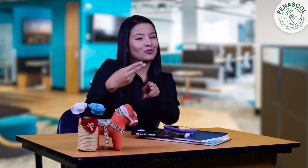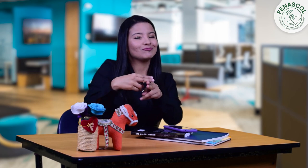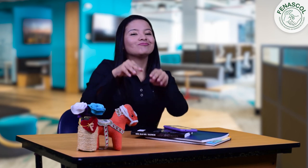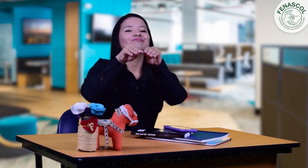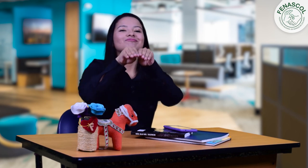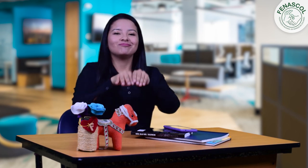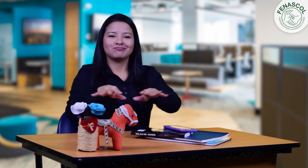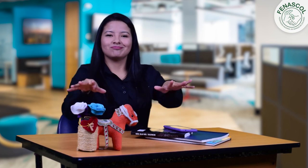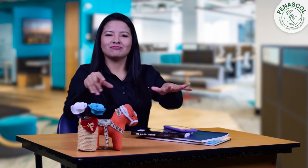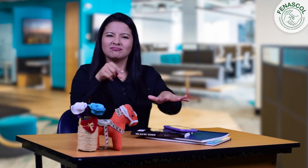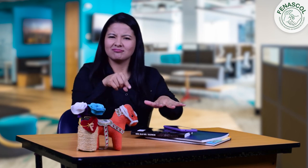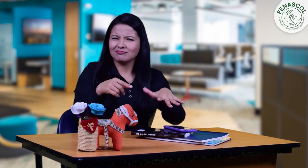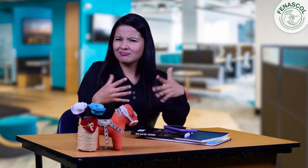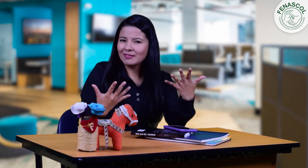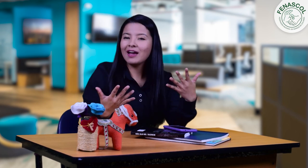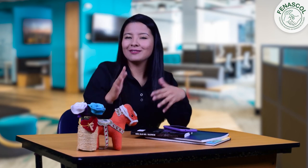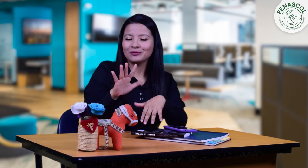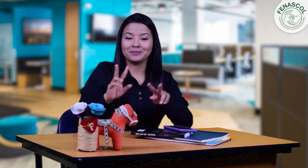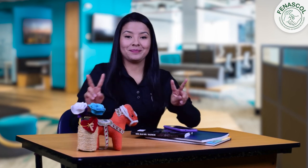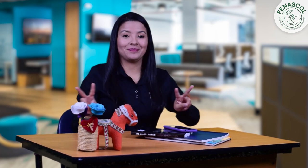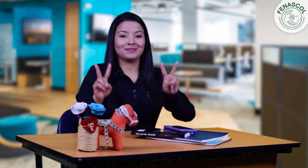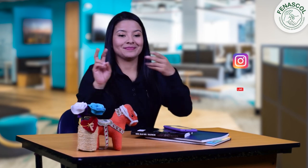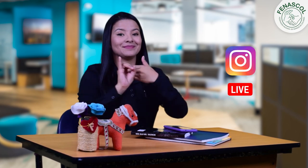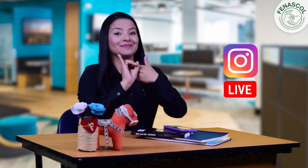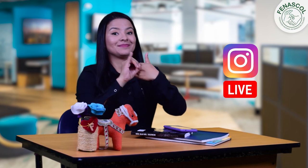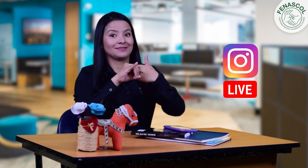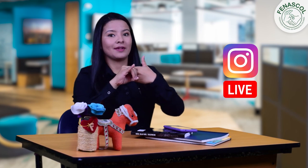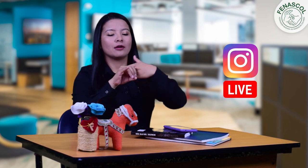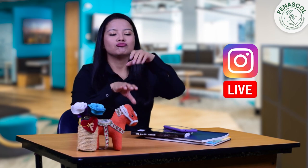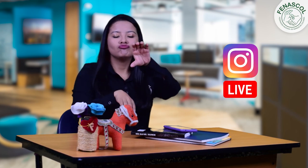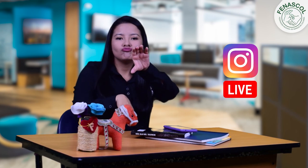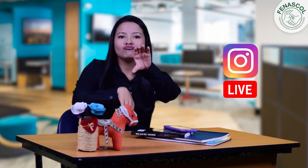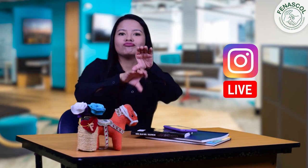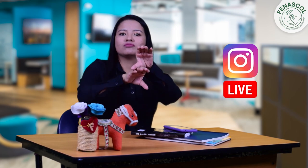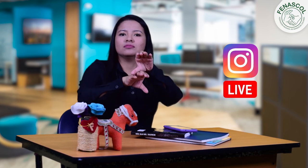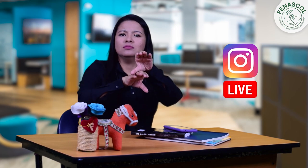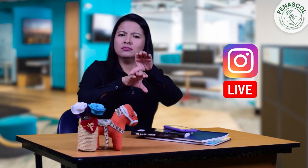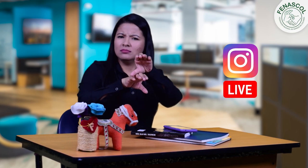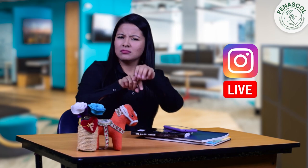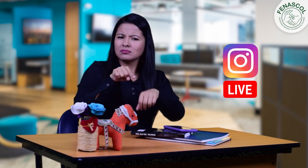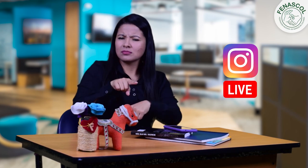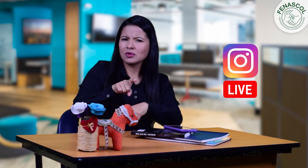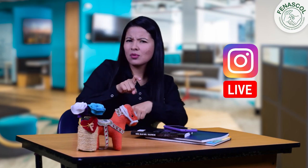información. Más adelante les daremos la fecha y la hora de este Live. ¡Espérenlo!